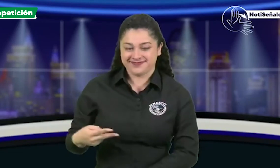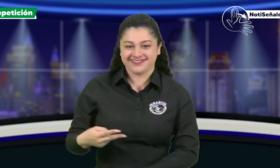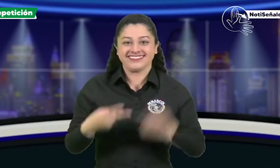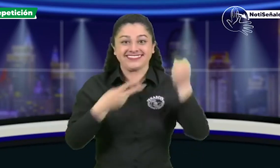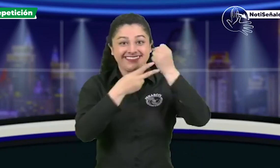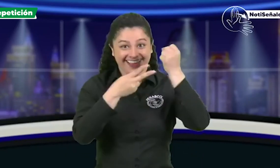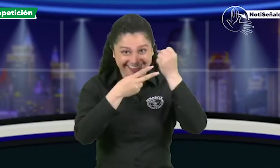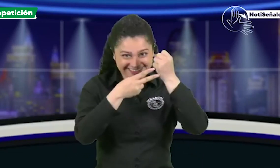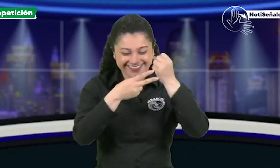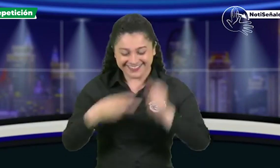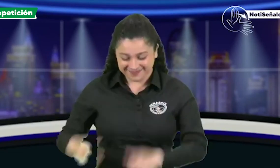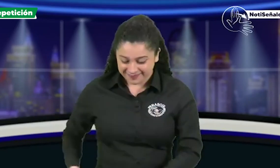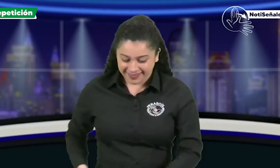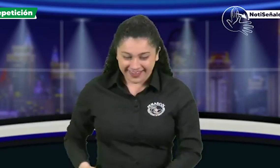Un saludo para Neiva.